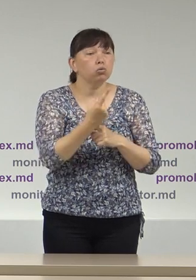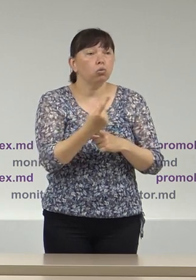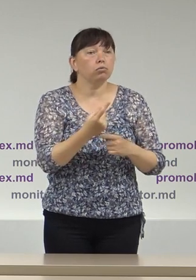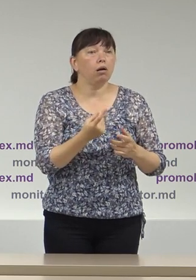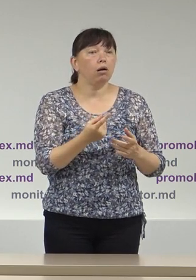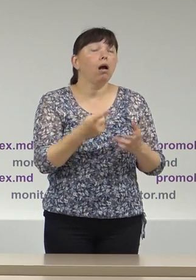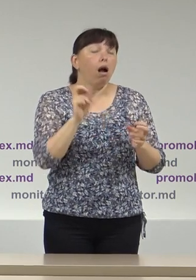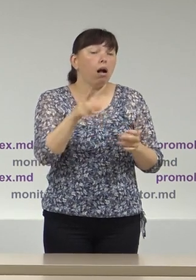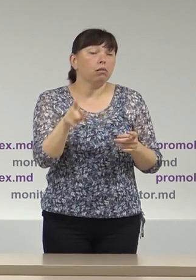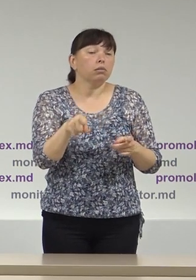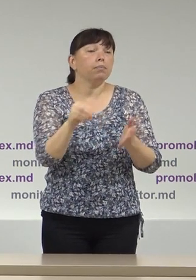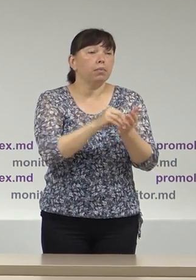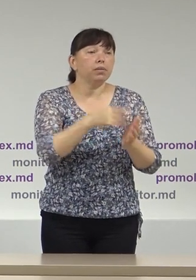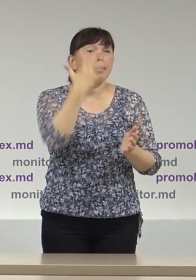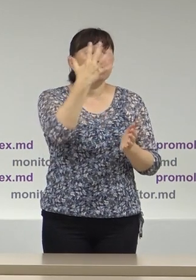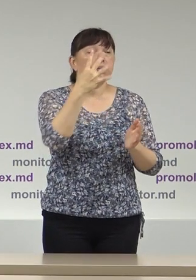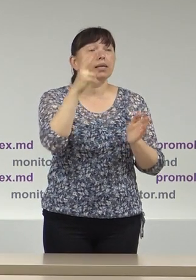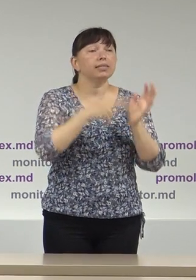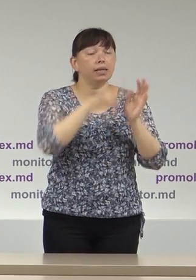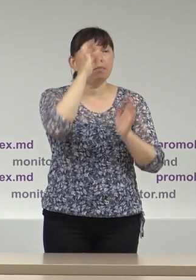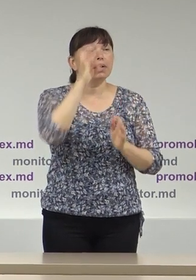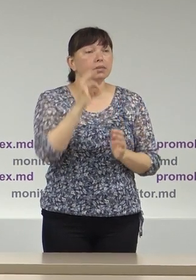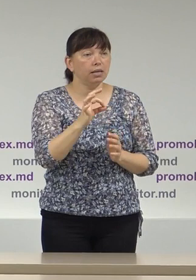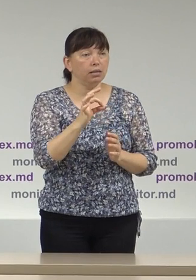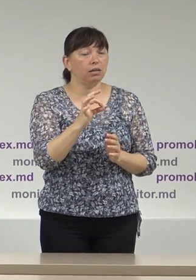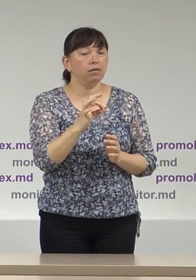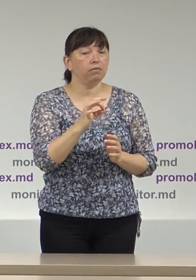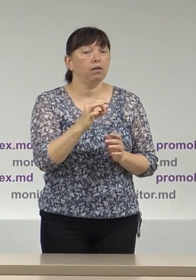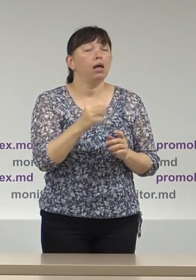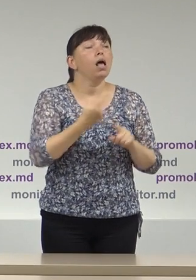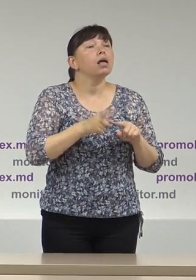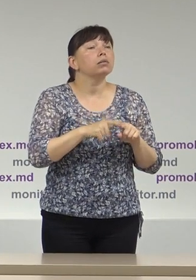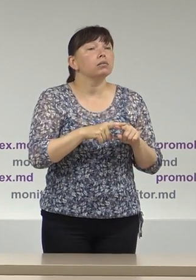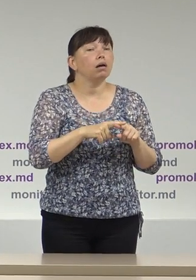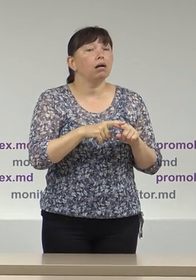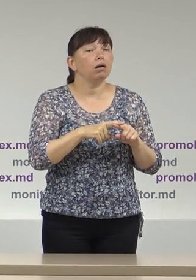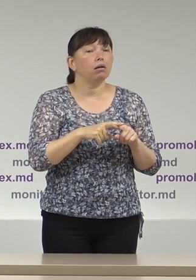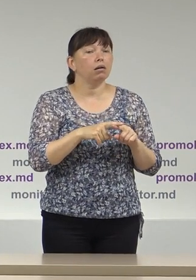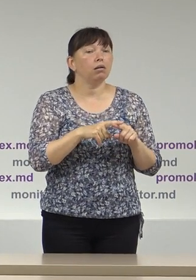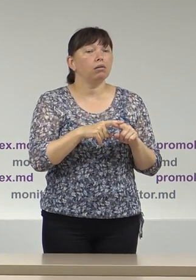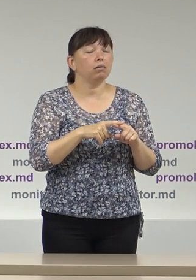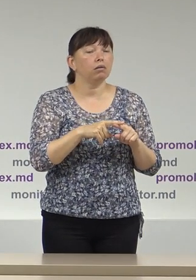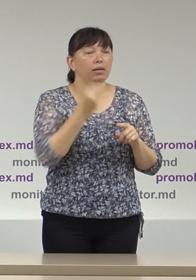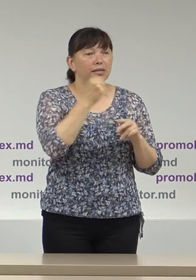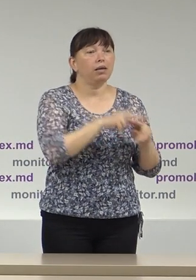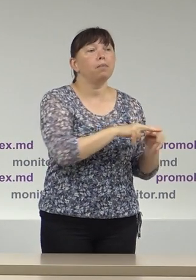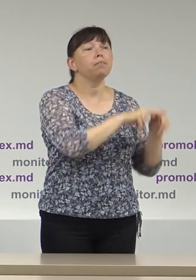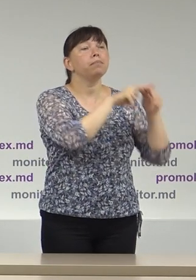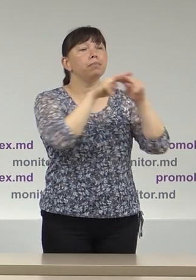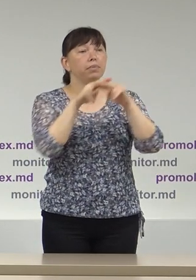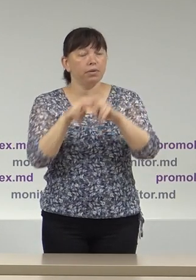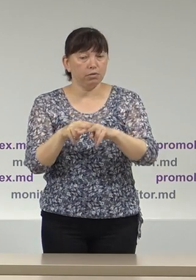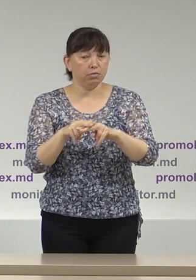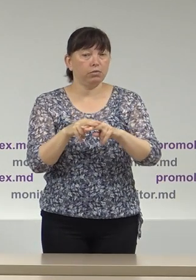sunt după cum urmează 57% au provenit în rezultatul transferării banilor din contul